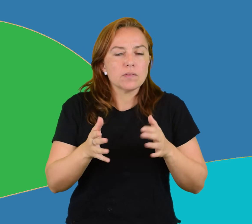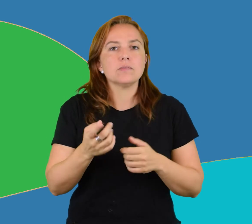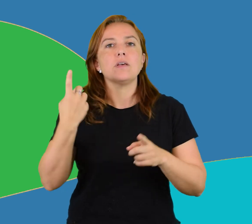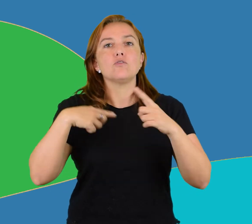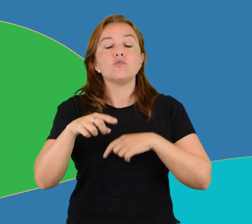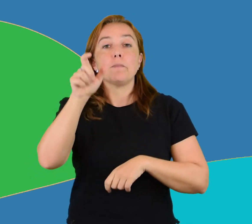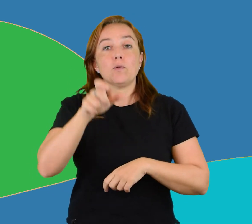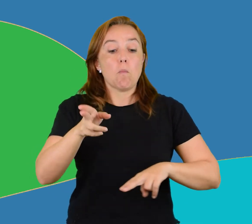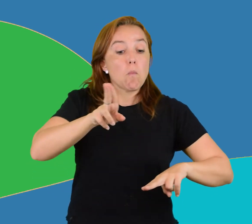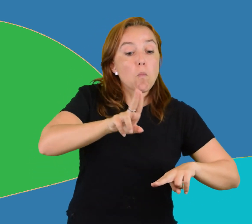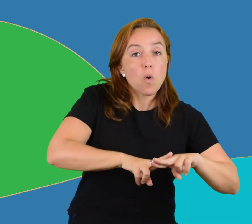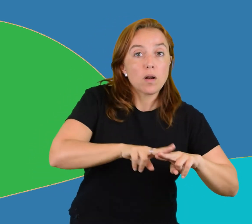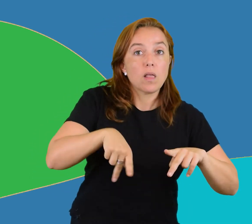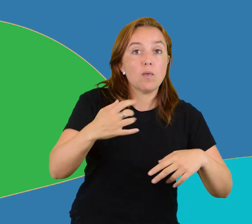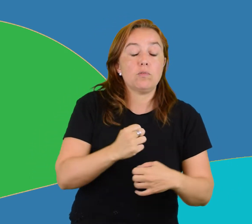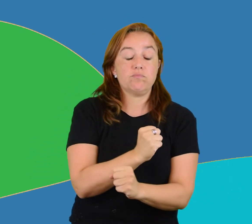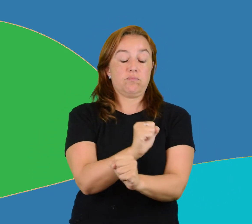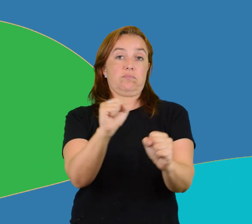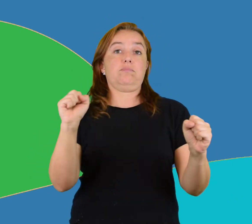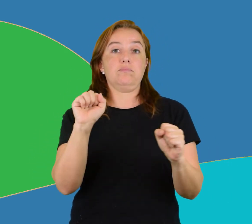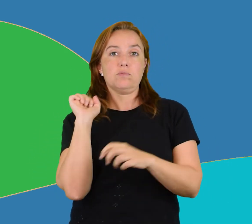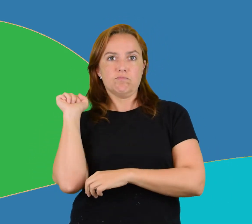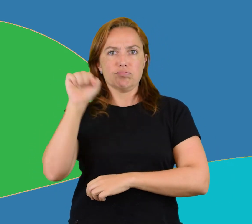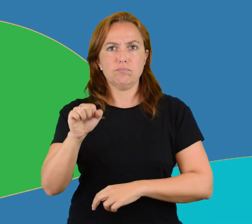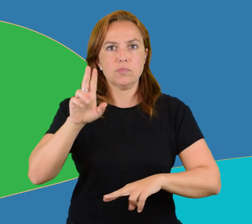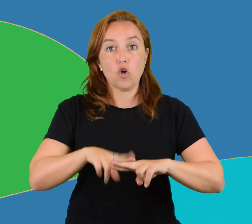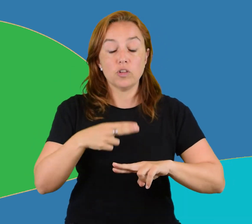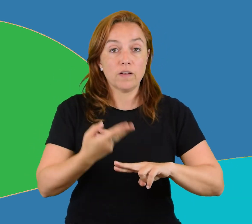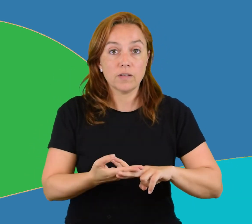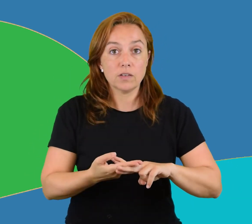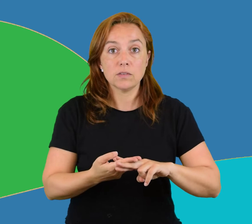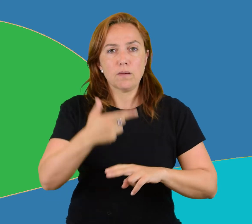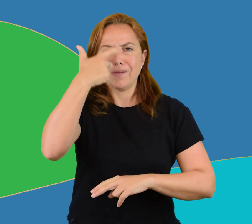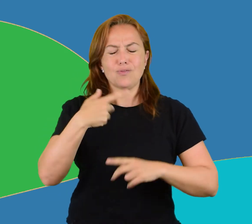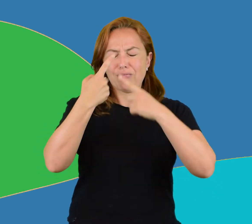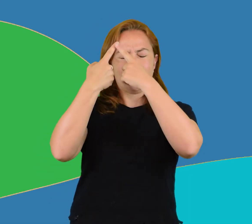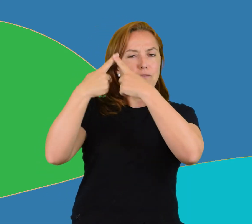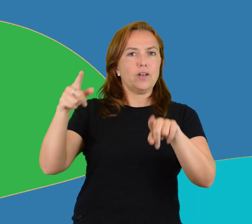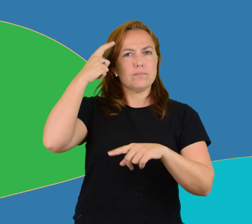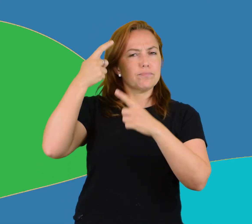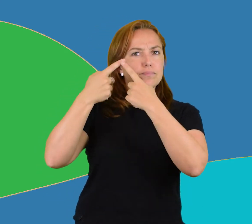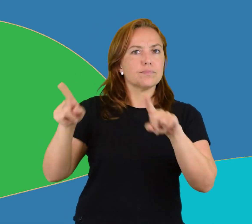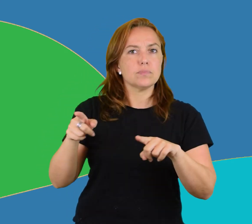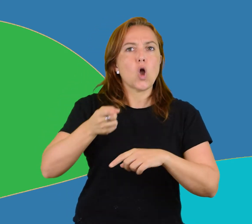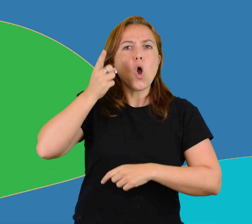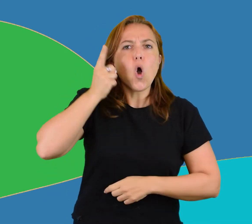salir de la tumba las víctimas, muertas en vida, ya no son dueñas de sus actos y se ven obligadas a trabajar en las